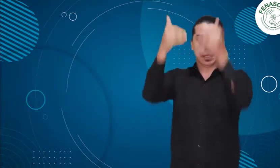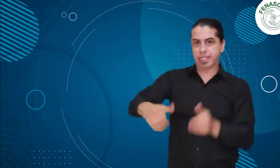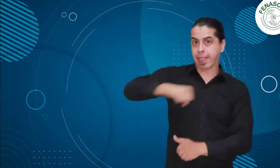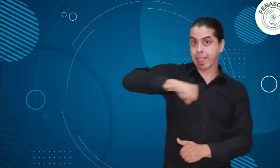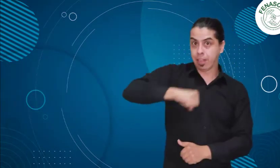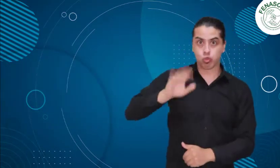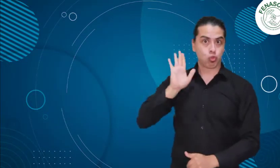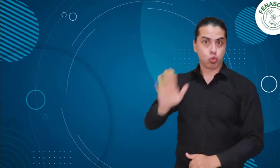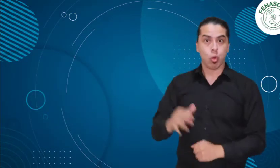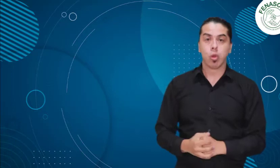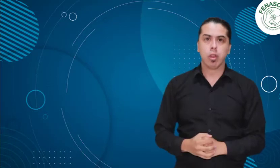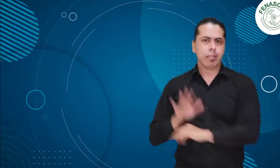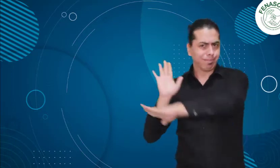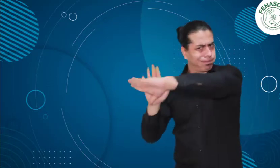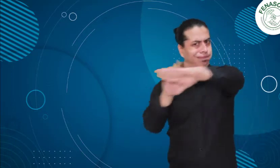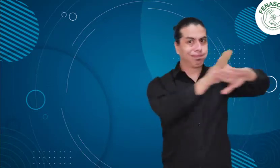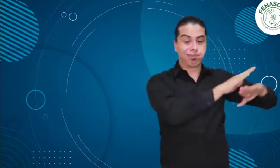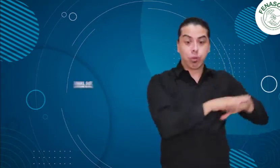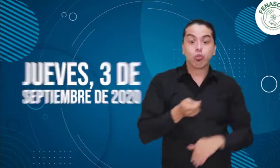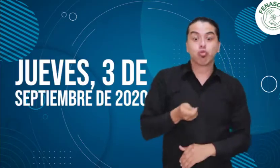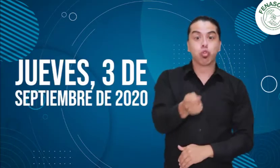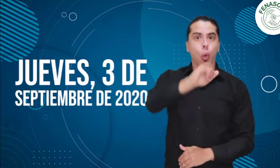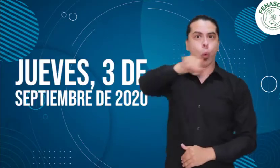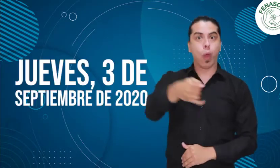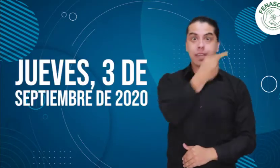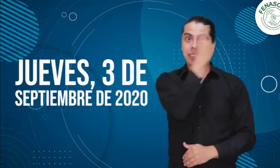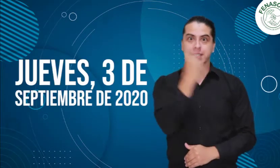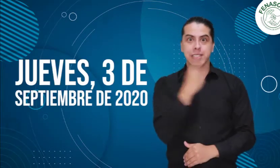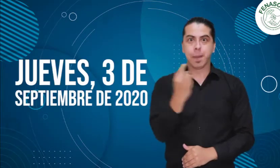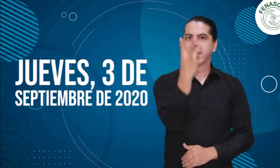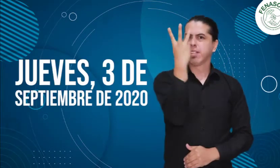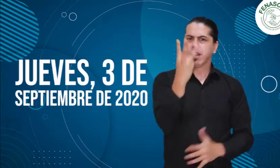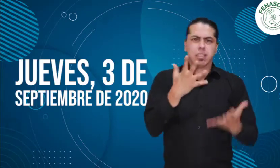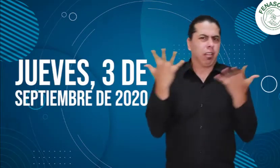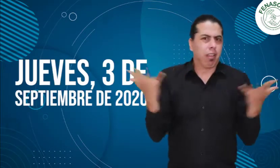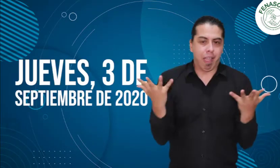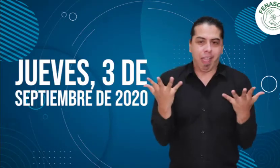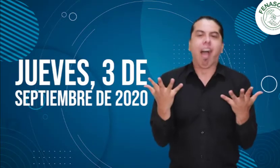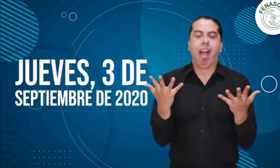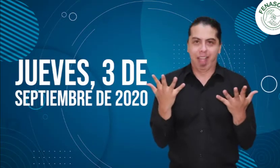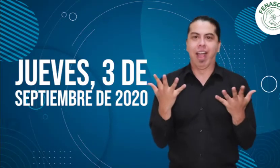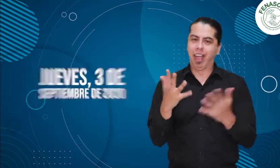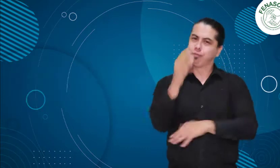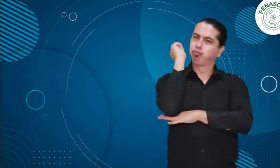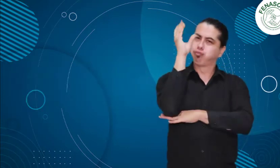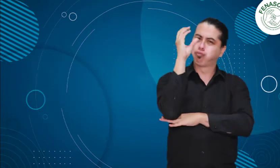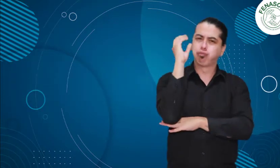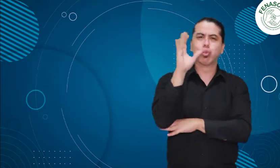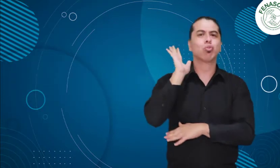Personas con Discapacidad los invita el próximo jueves 3 de septiembre al webinar taller